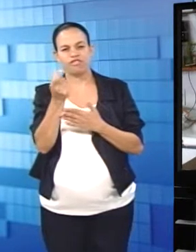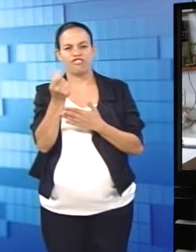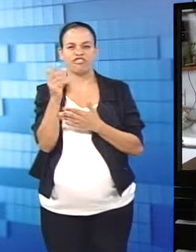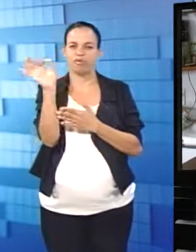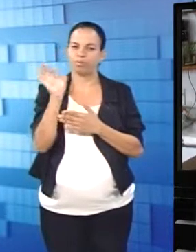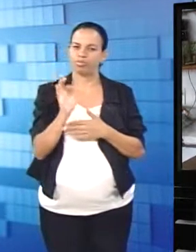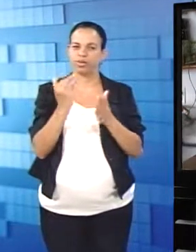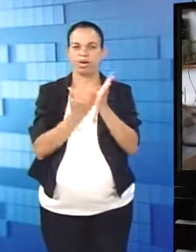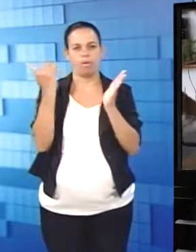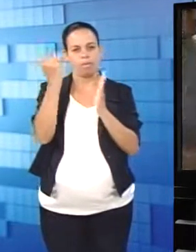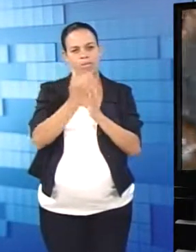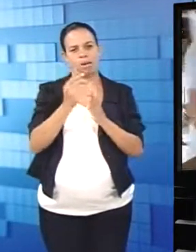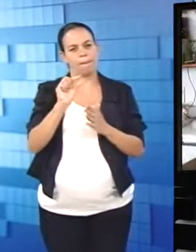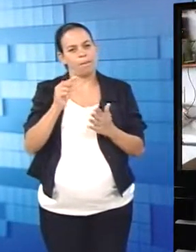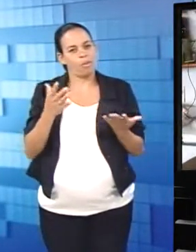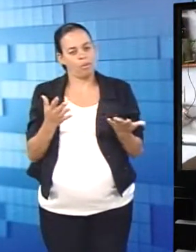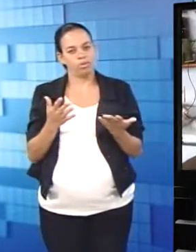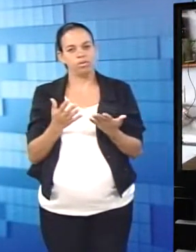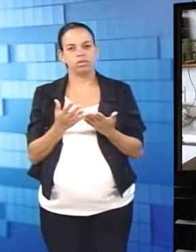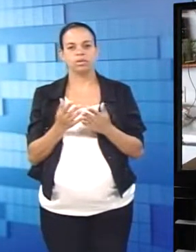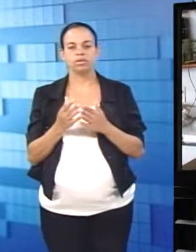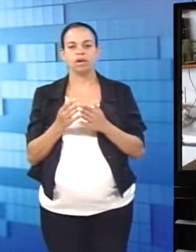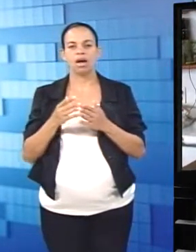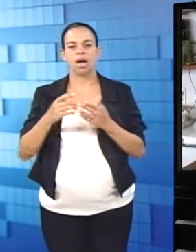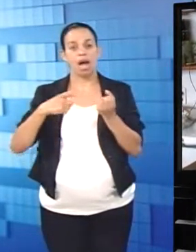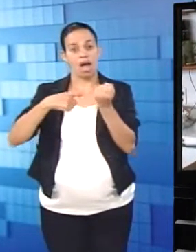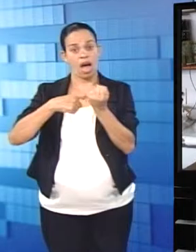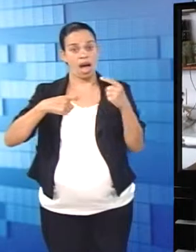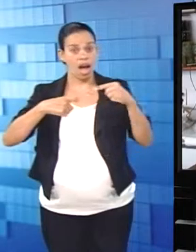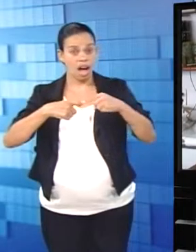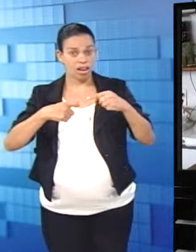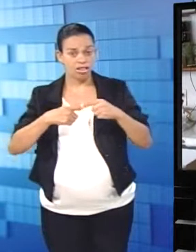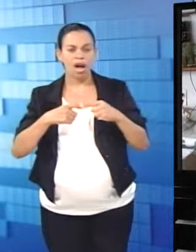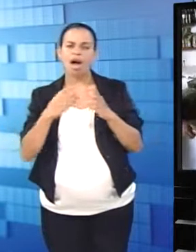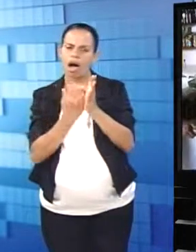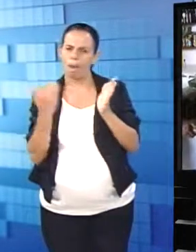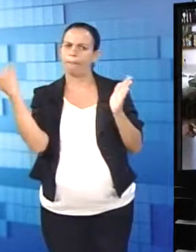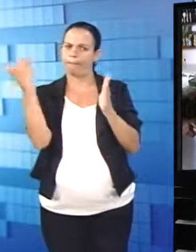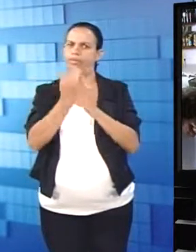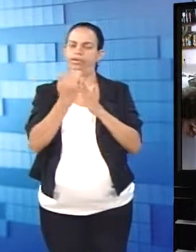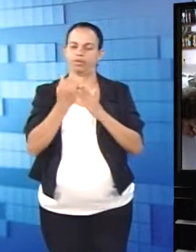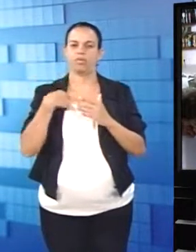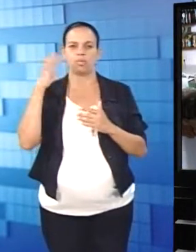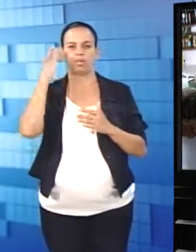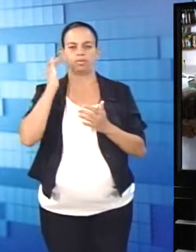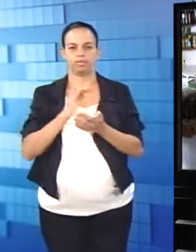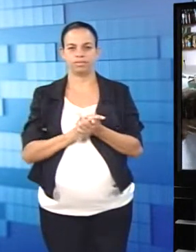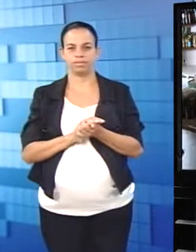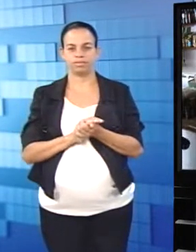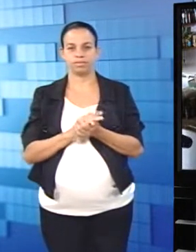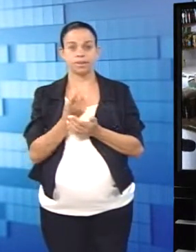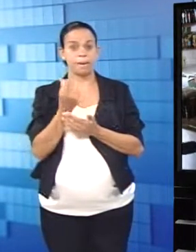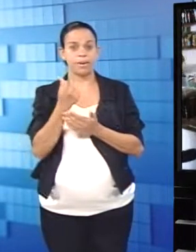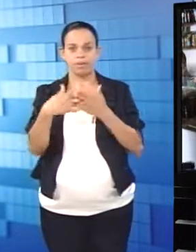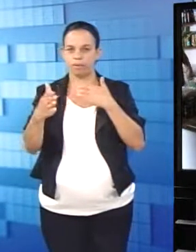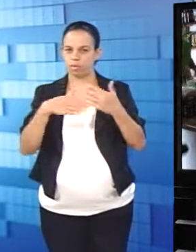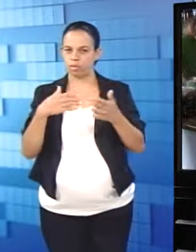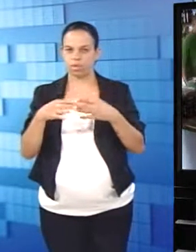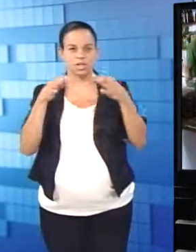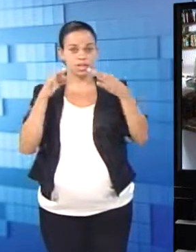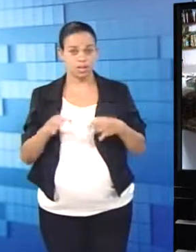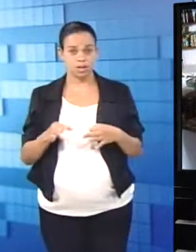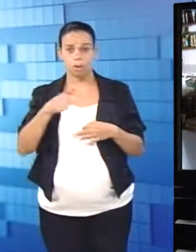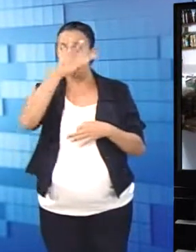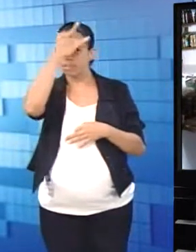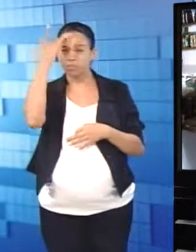20%, pouco. Só a castanha que eu achei que aumentou bastante. Independente dos preços, uma coisa é certa. Ninguém